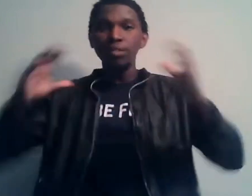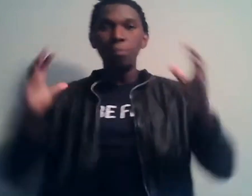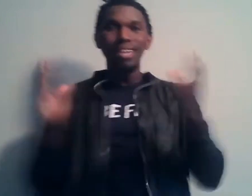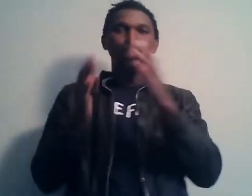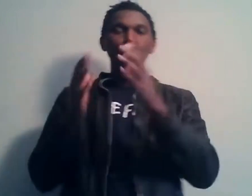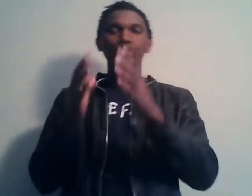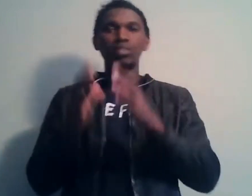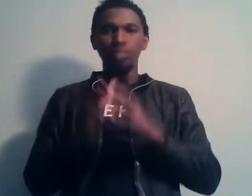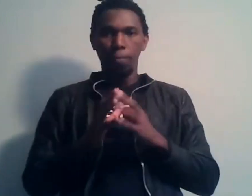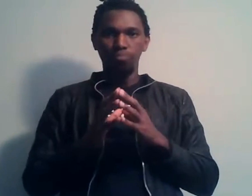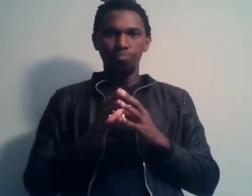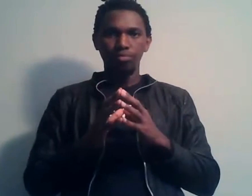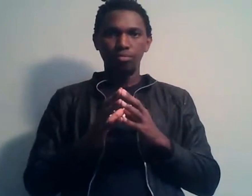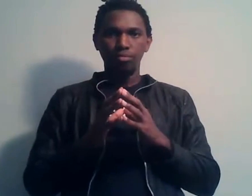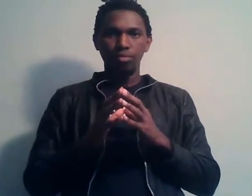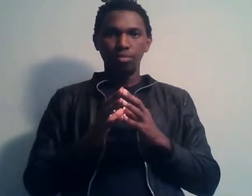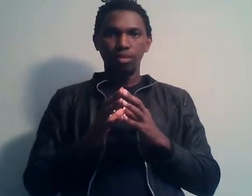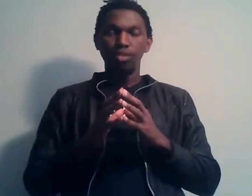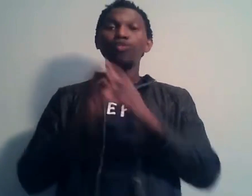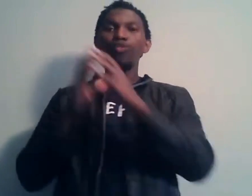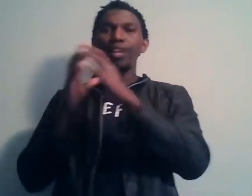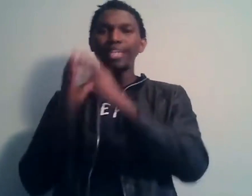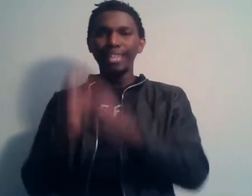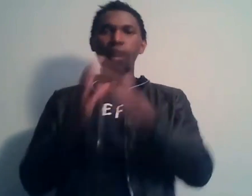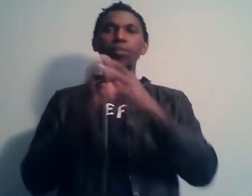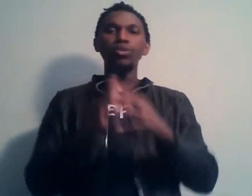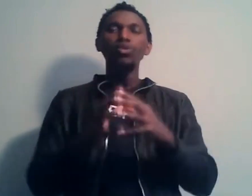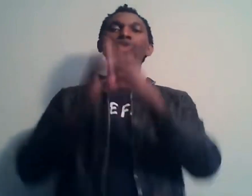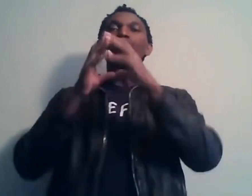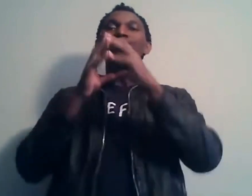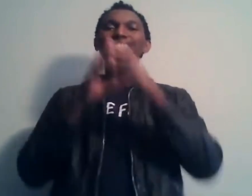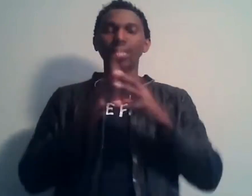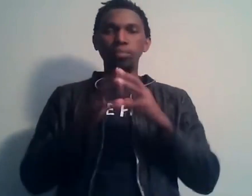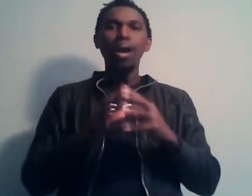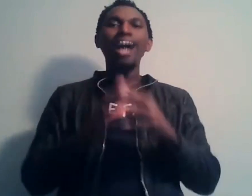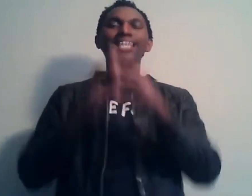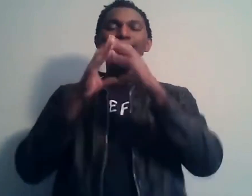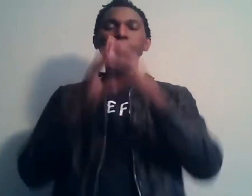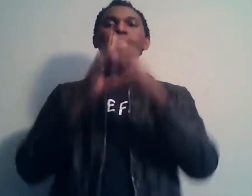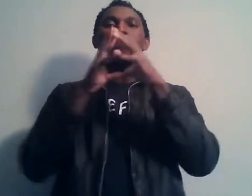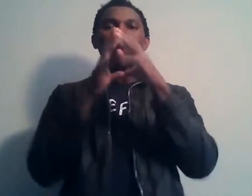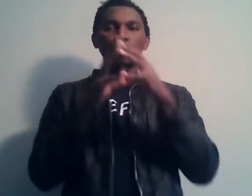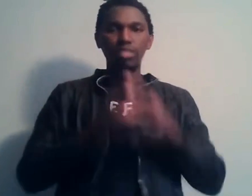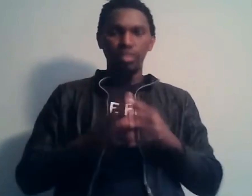de bâtir le continent. Donc vous voyez clairement qu'une diaspora n'est pas n'importe qui.